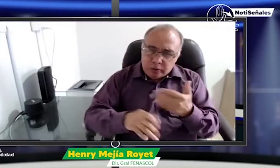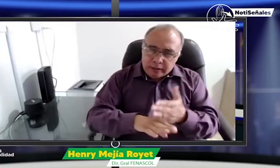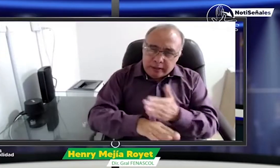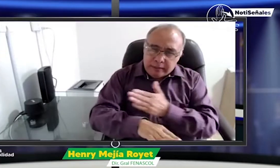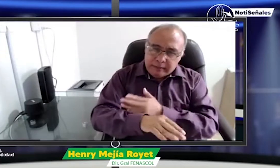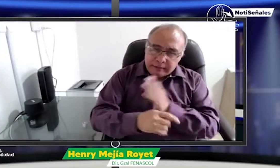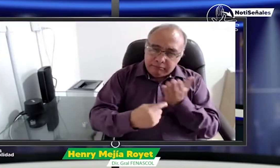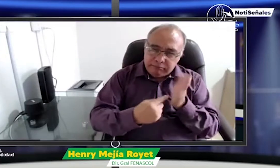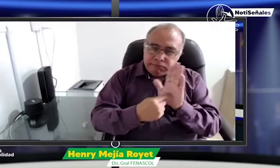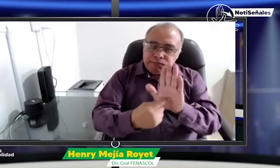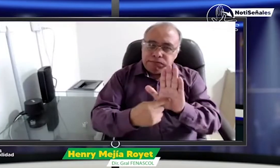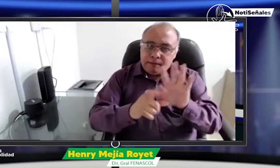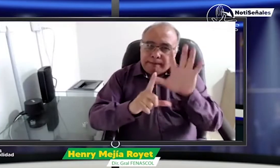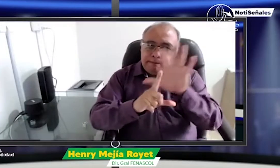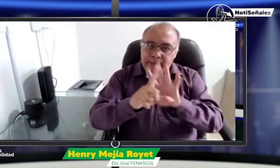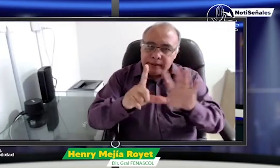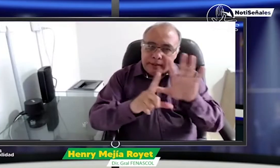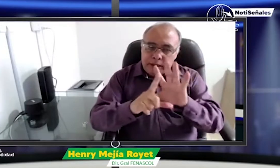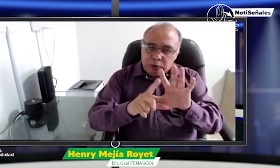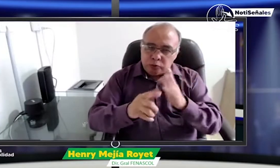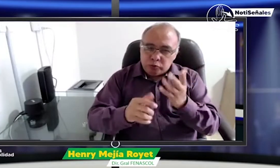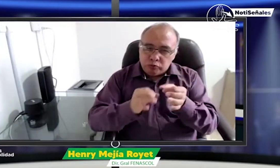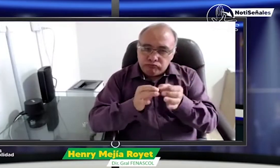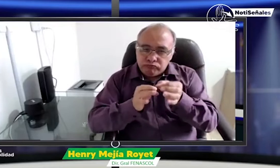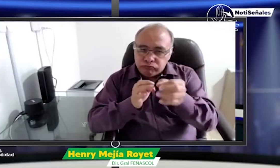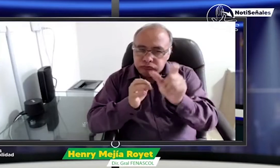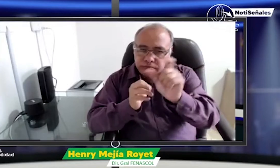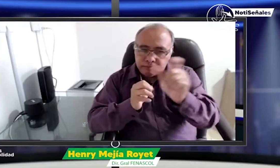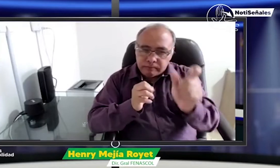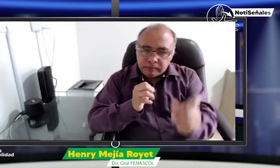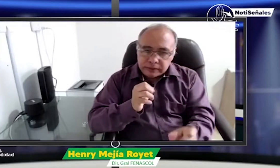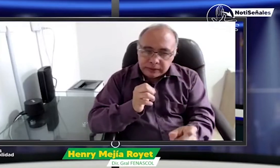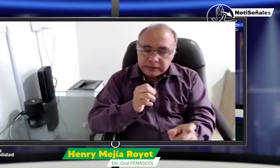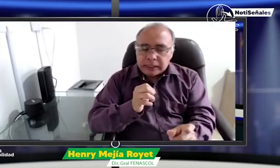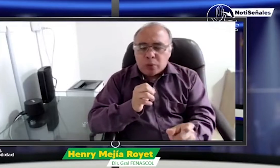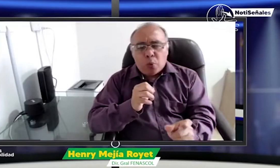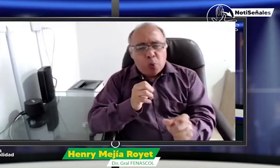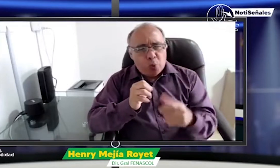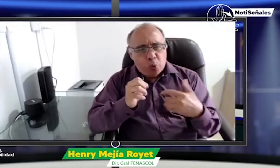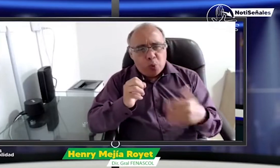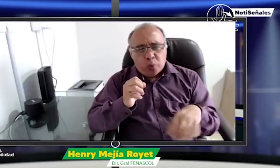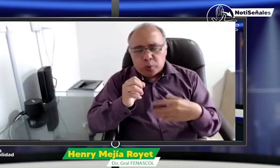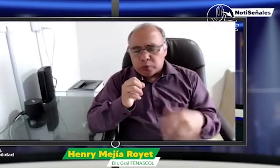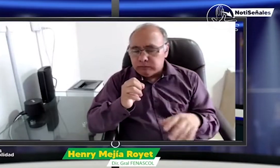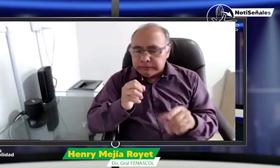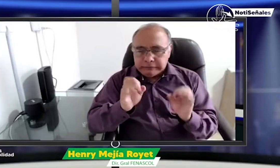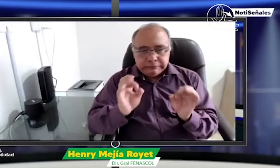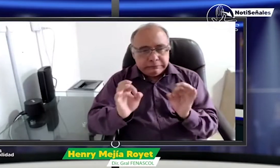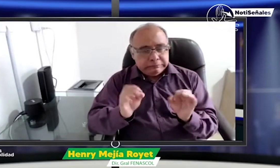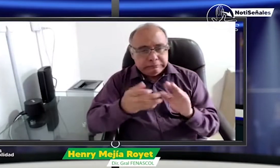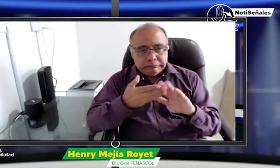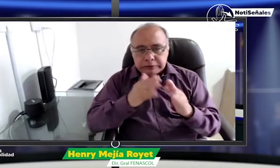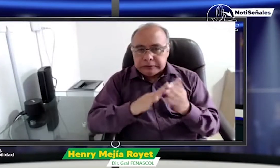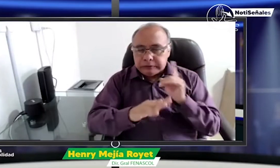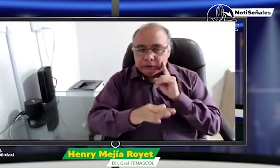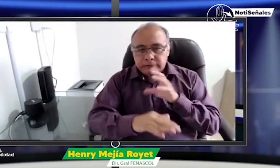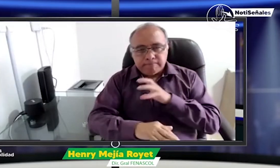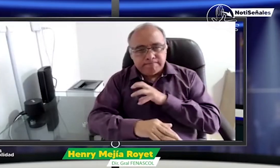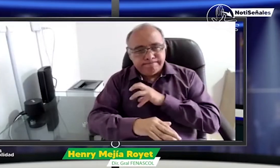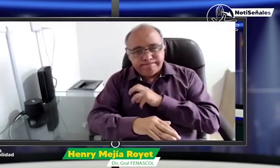todas bienvenidos. Acabamos de presentarles un video acerca de una situación que se está presentando